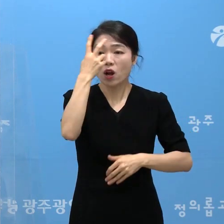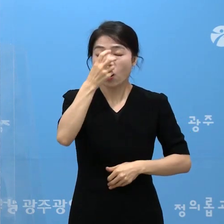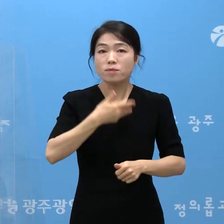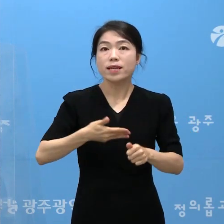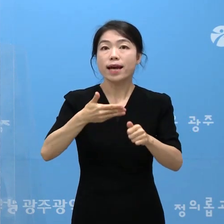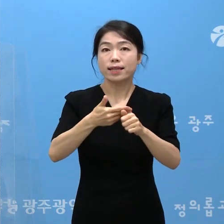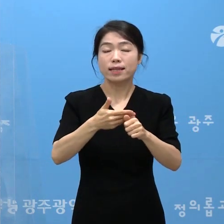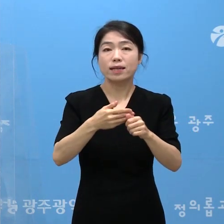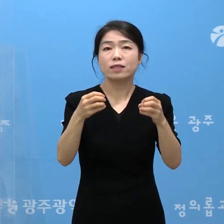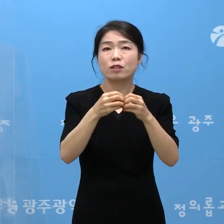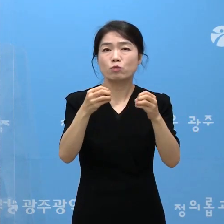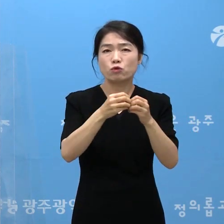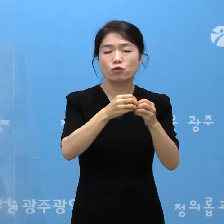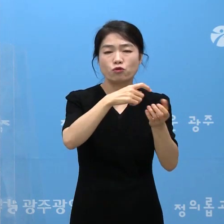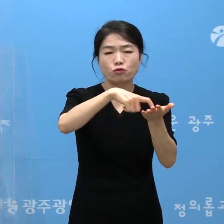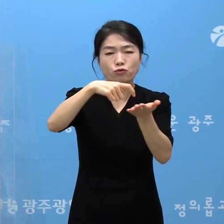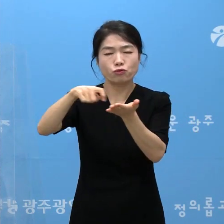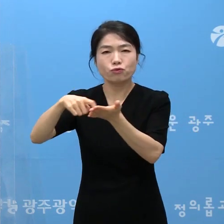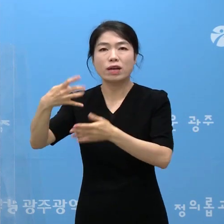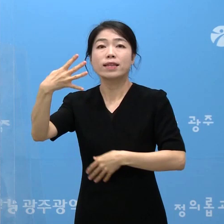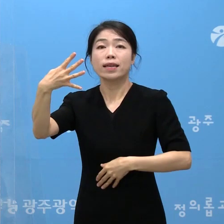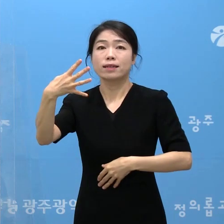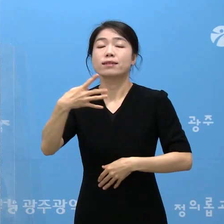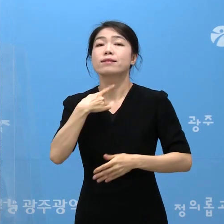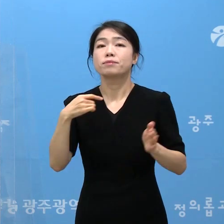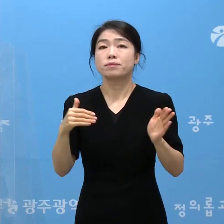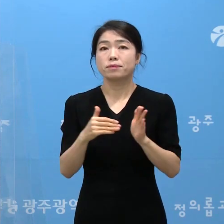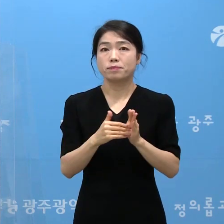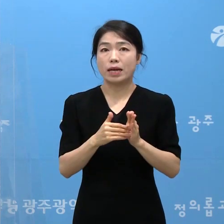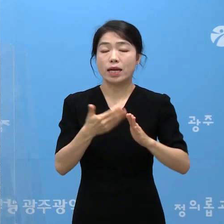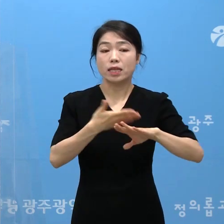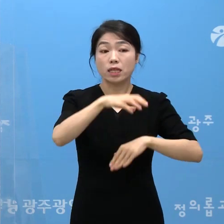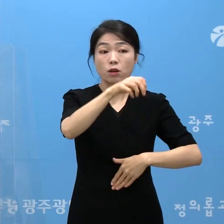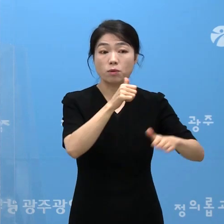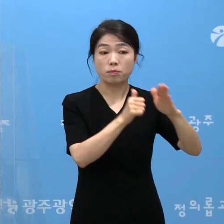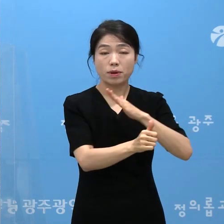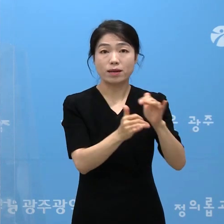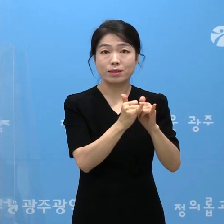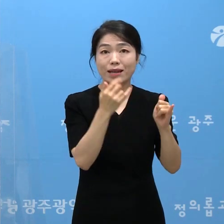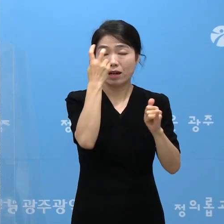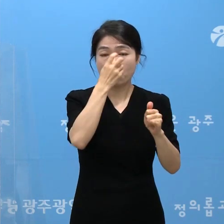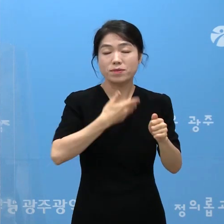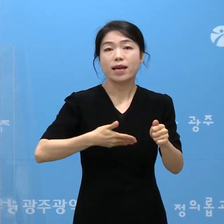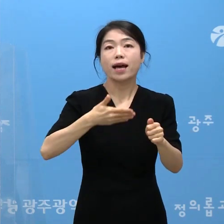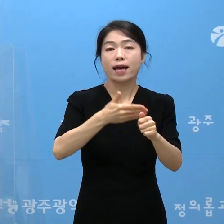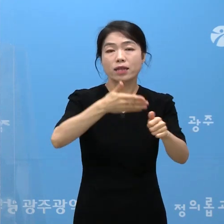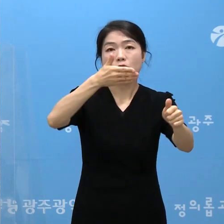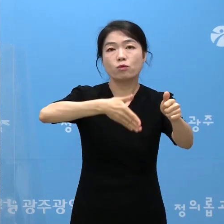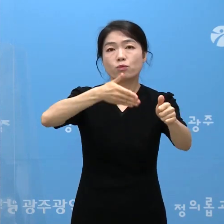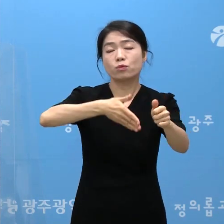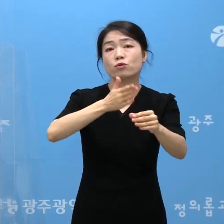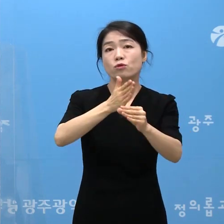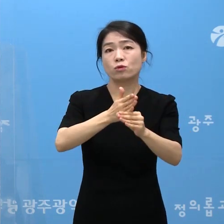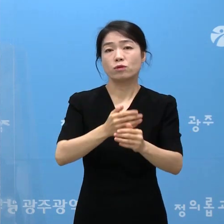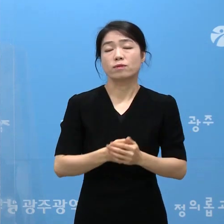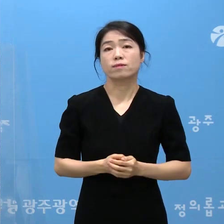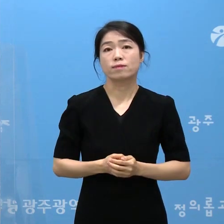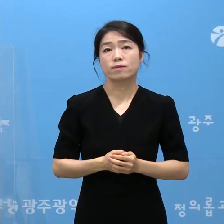재난안전문자를 4차례 송출하고 타지역 방문자 검사 안내를 권고하고 있습니다.